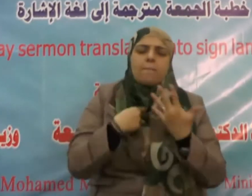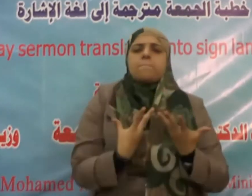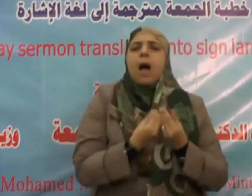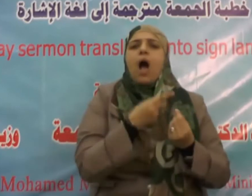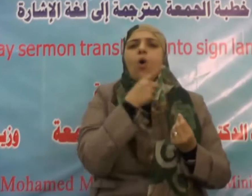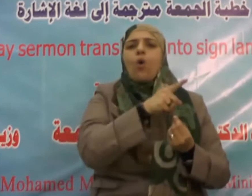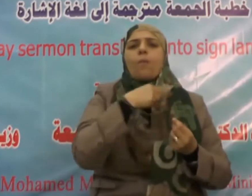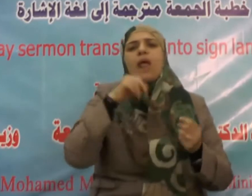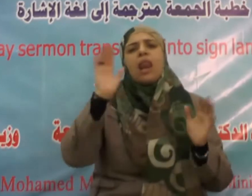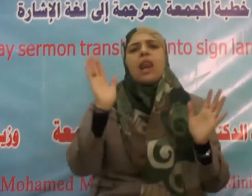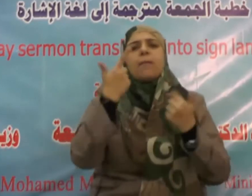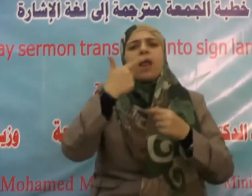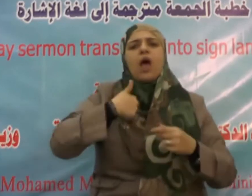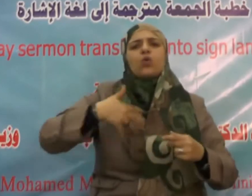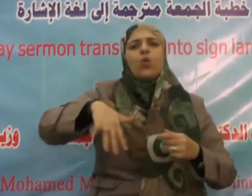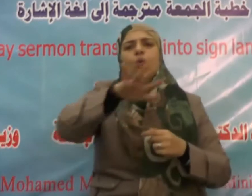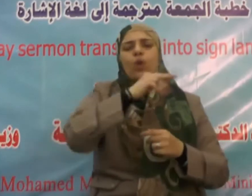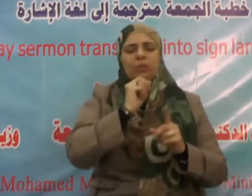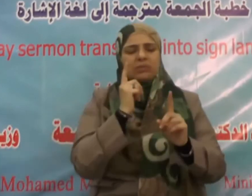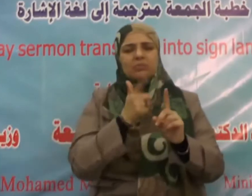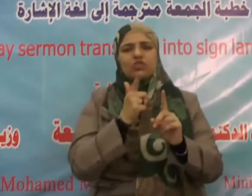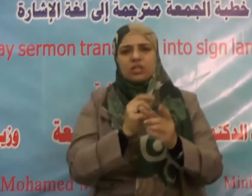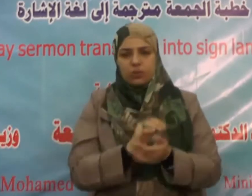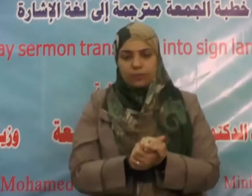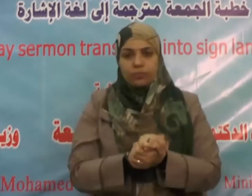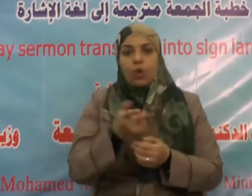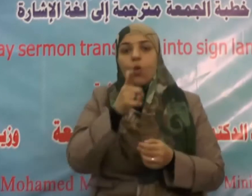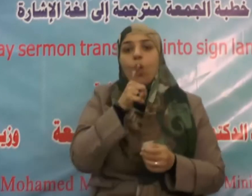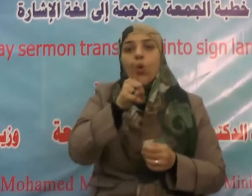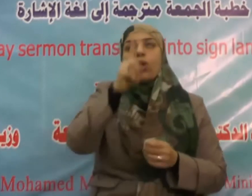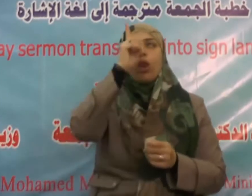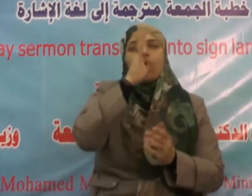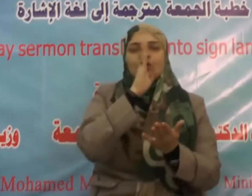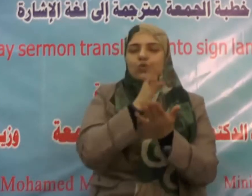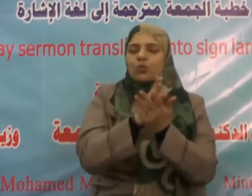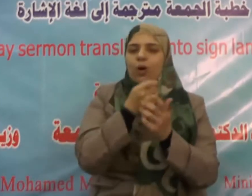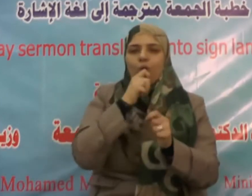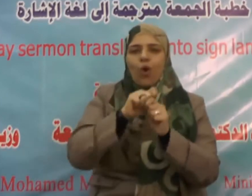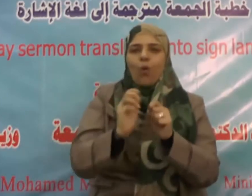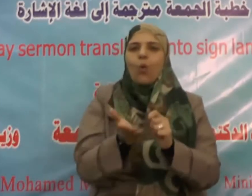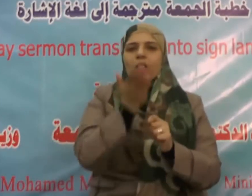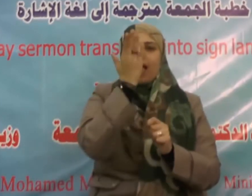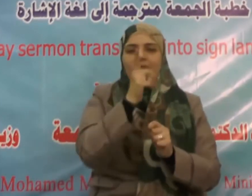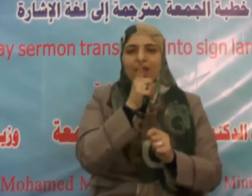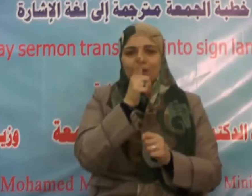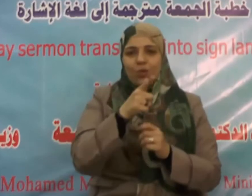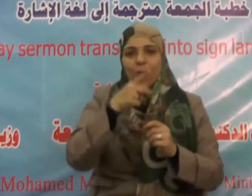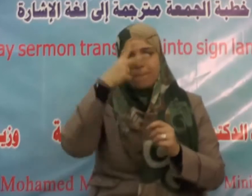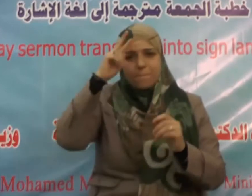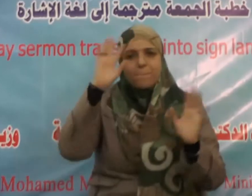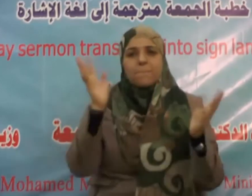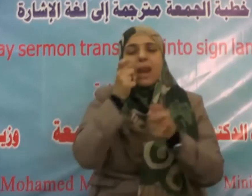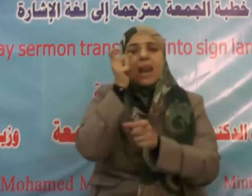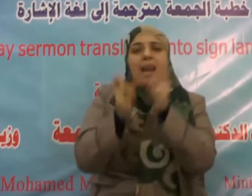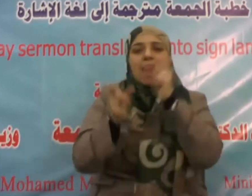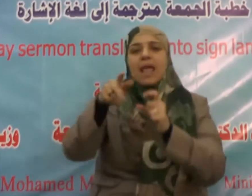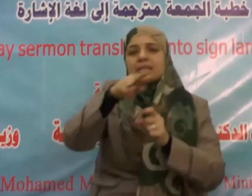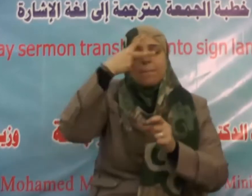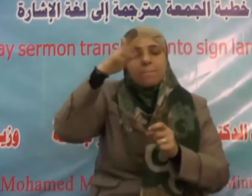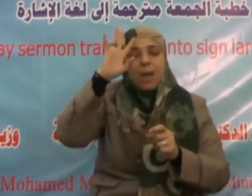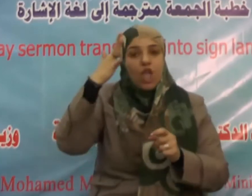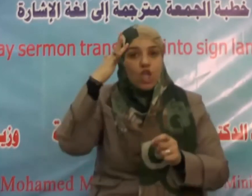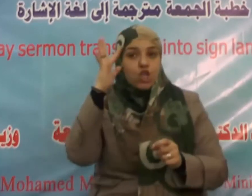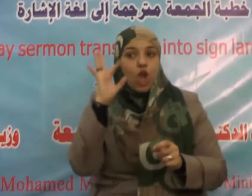فالإيمان ما وقر في القلب وصدقه العمل باتباع أوامر الله